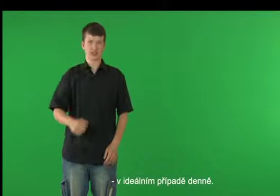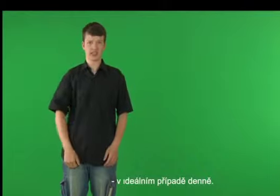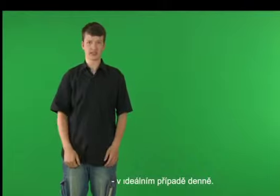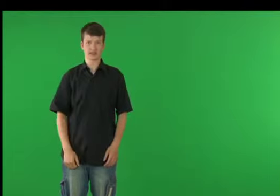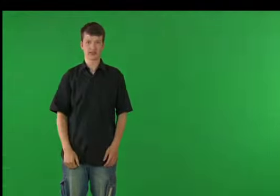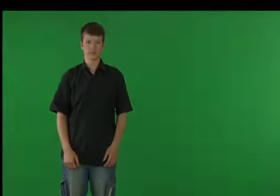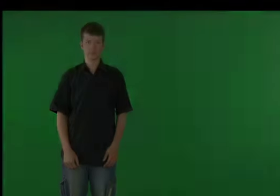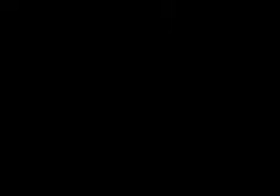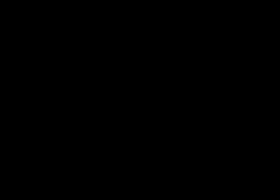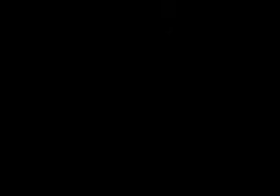odhadnout.